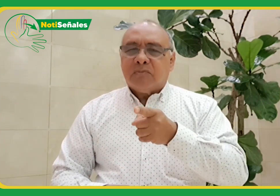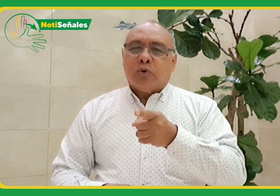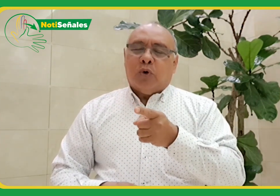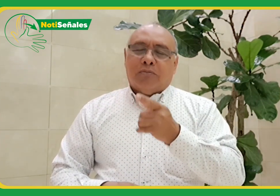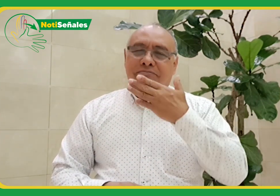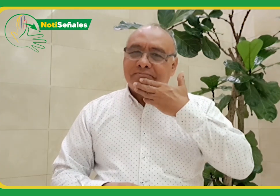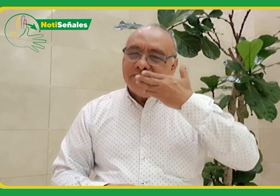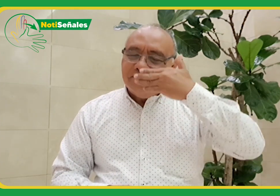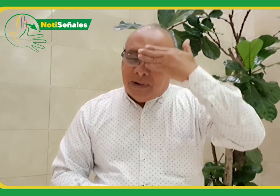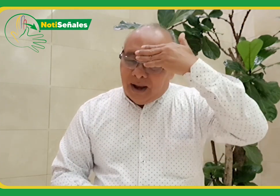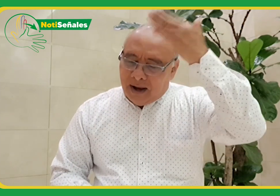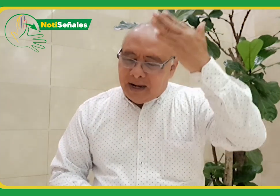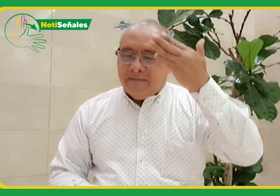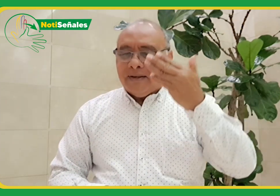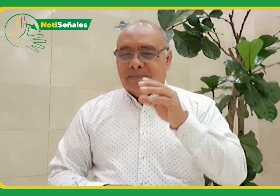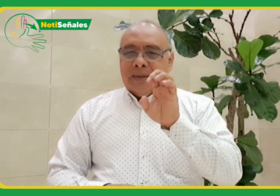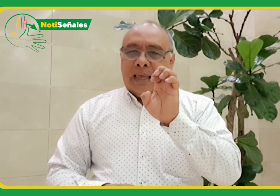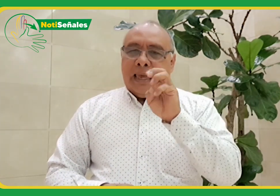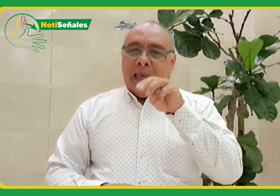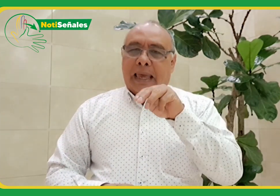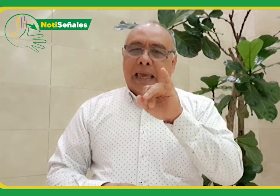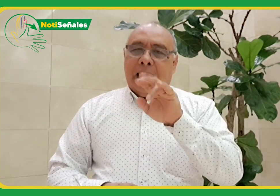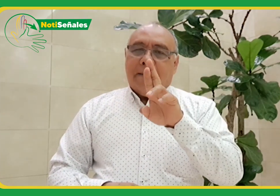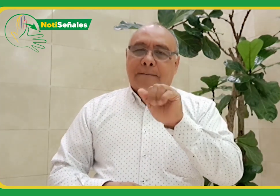es decir los emiratos árabes unidos